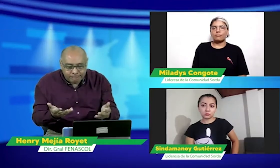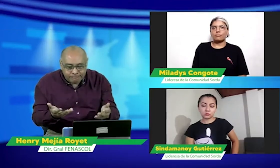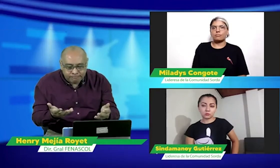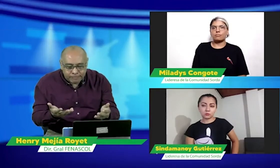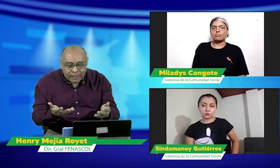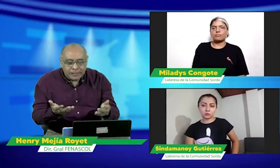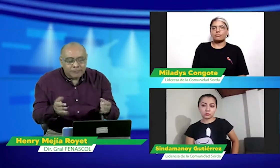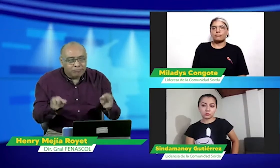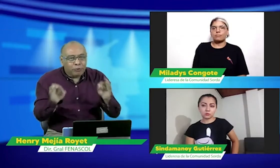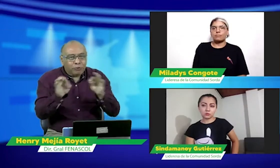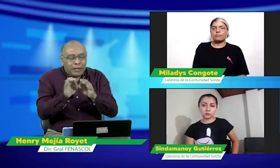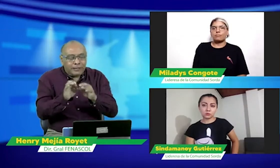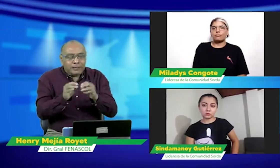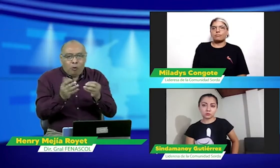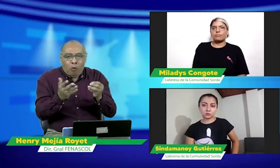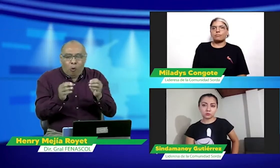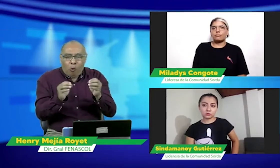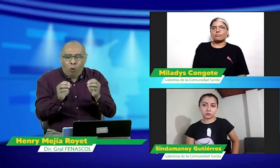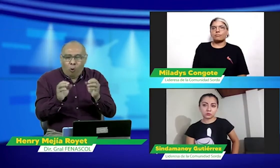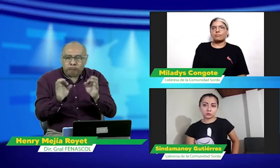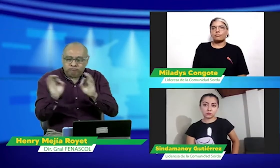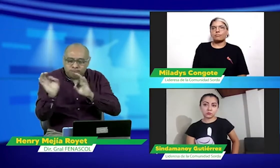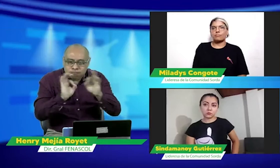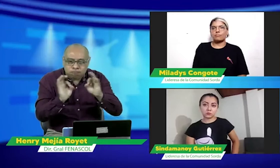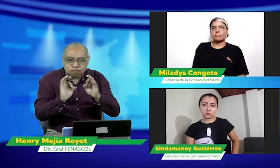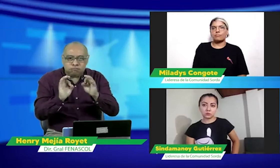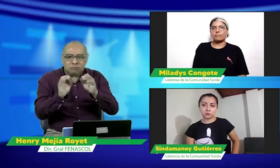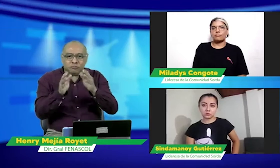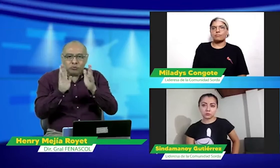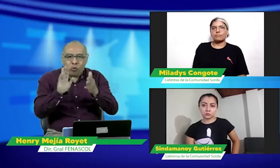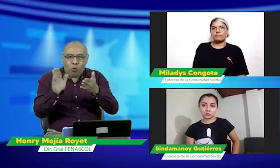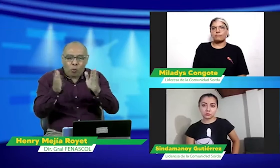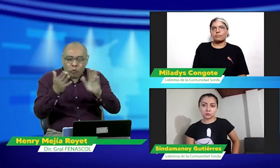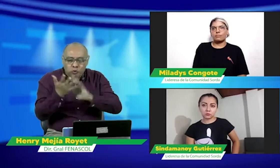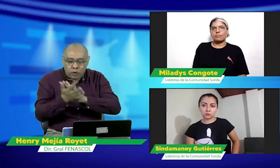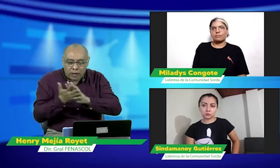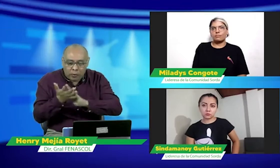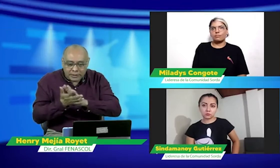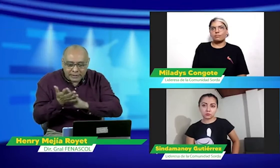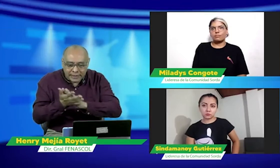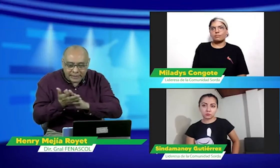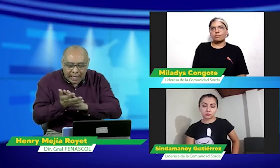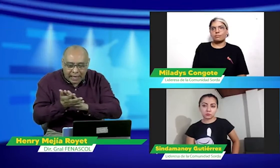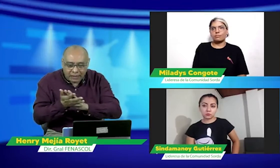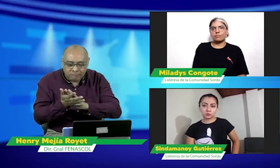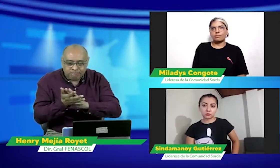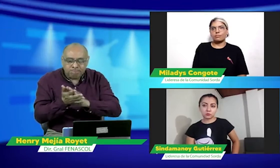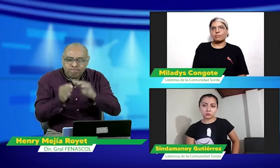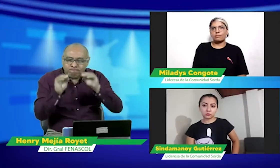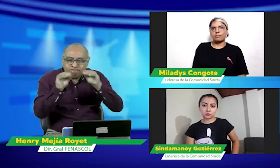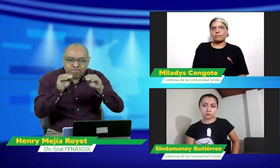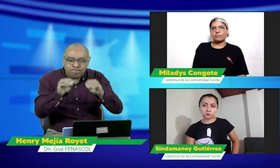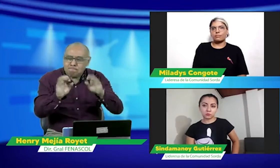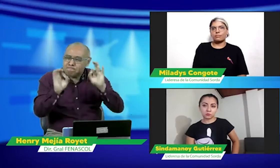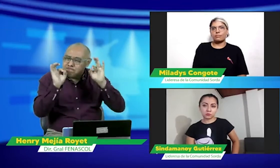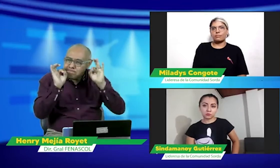nada lo importante es poder organizar la